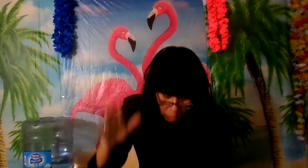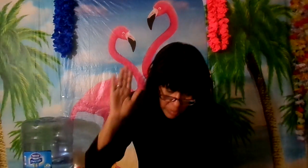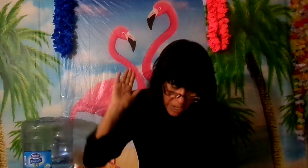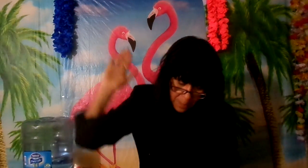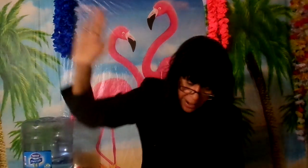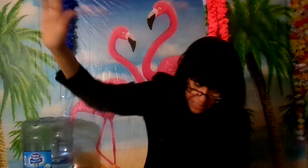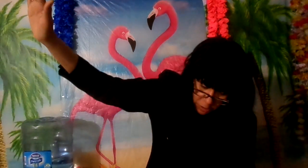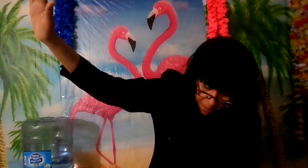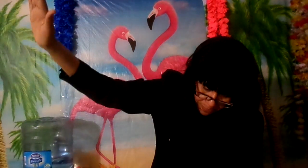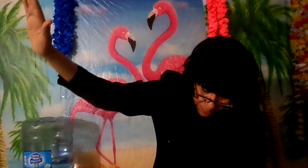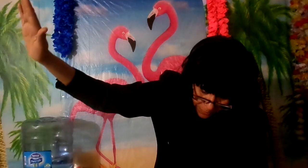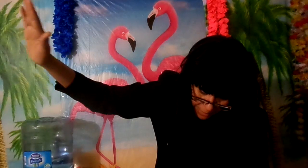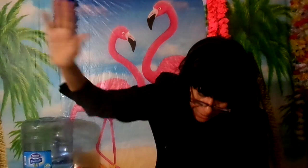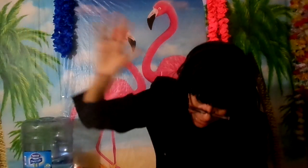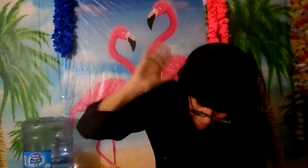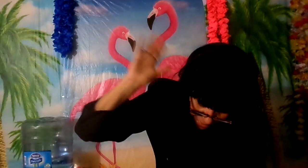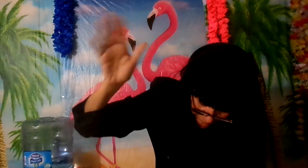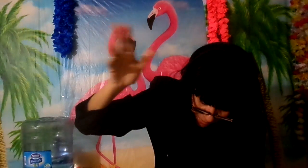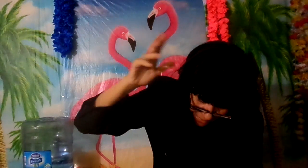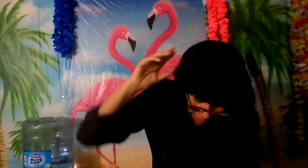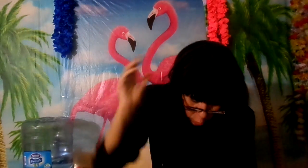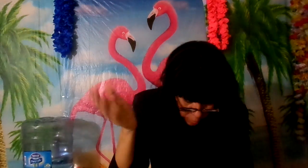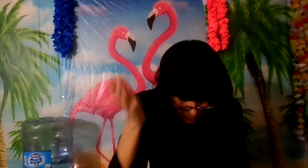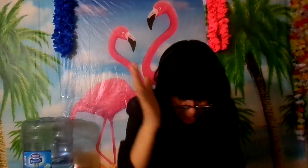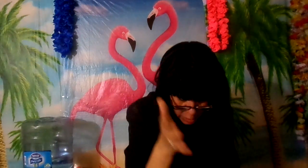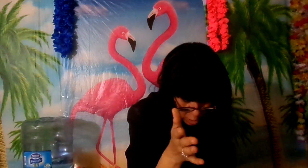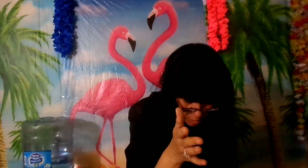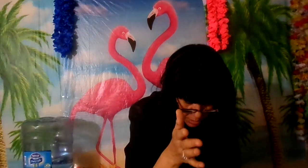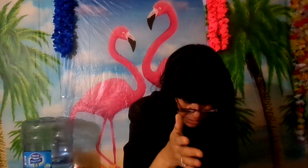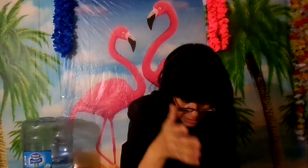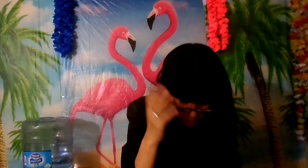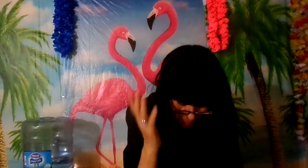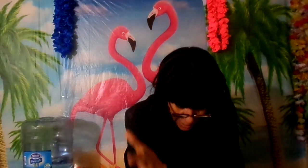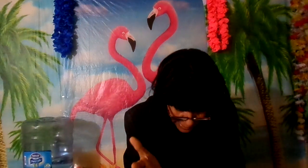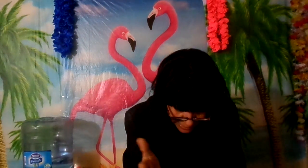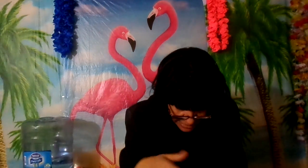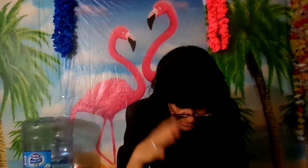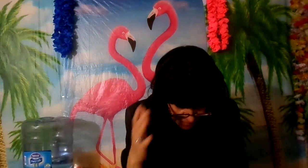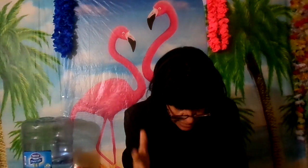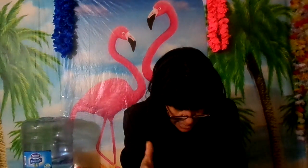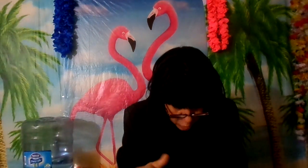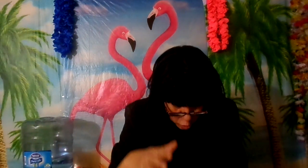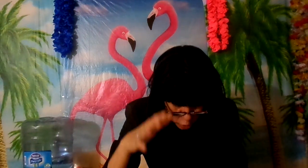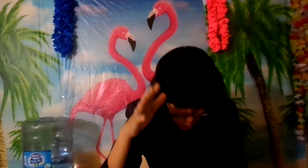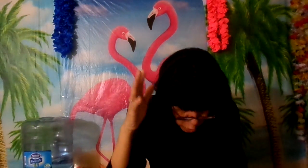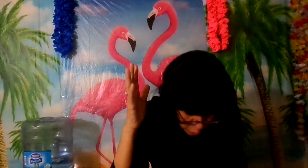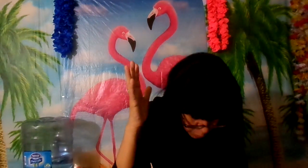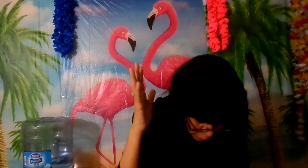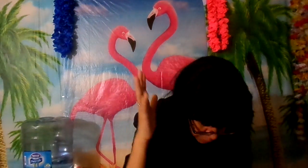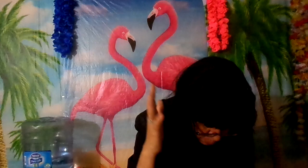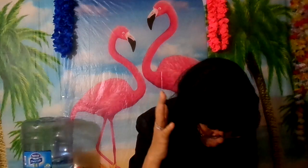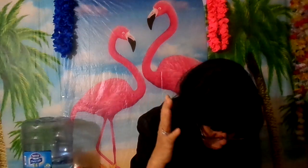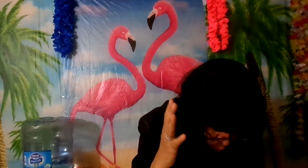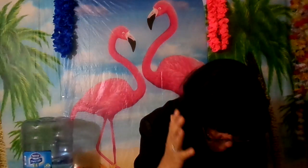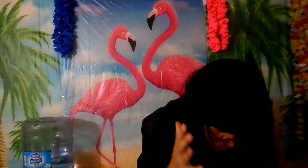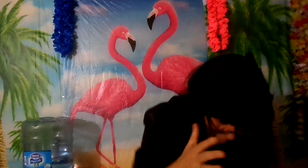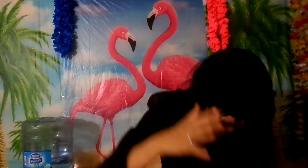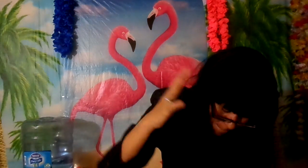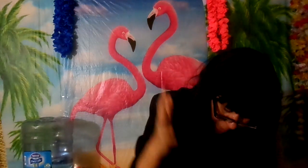cubre el espacio y hará que la luz del sol se apague y saldrán dos mil